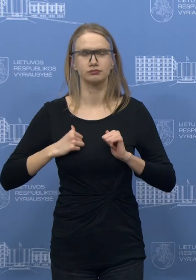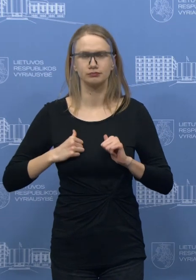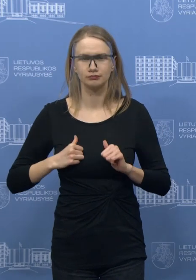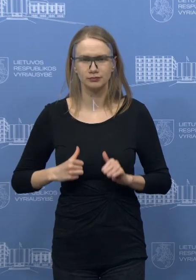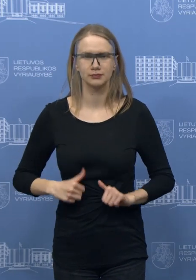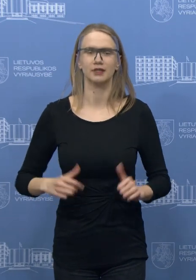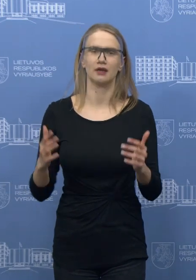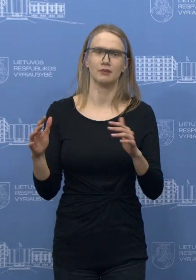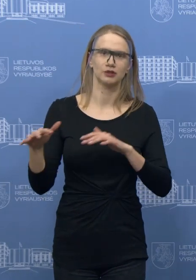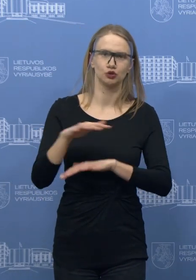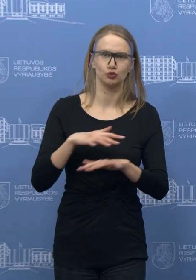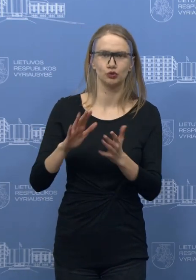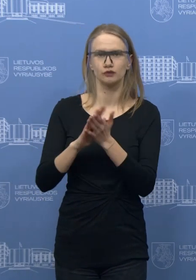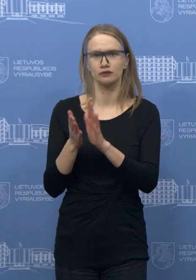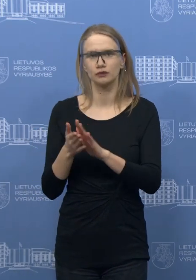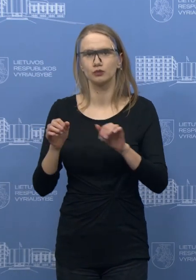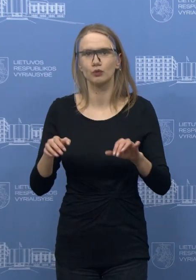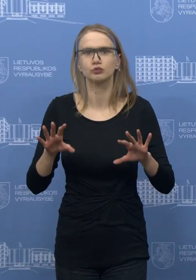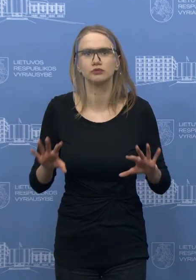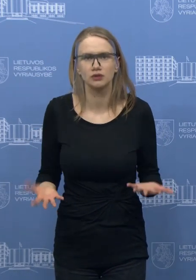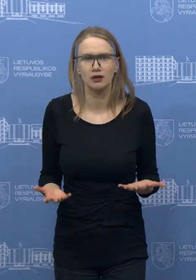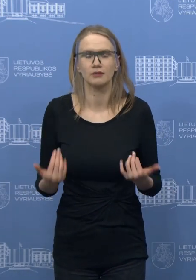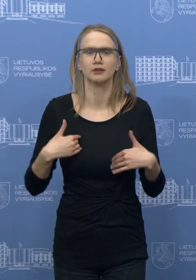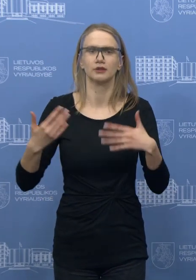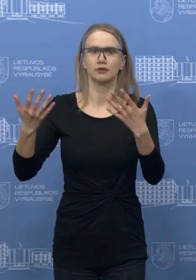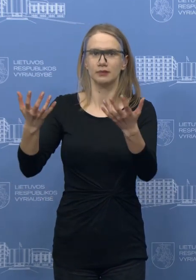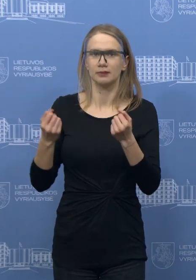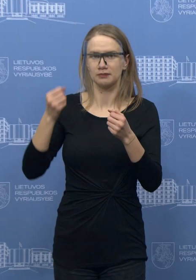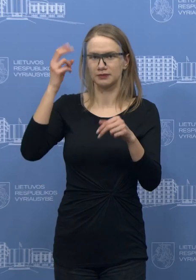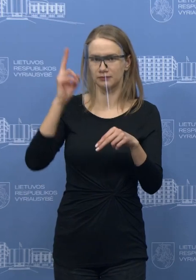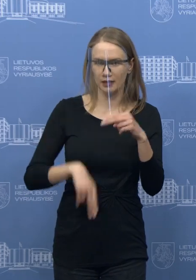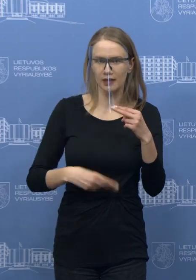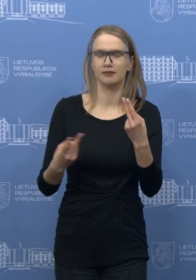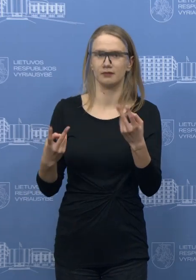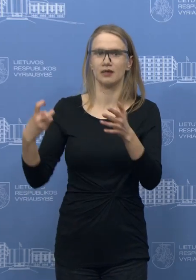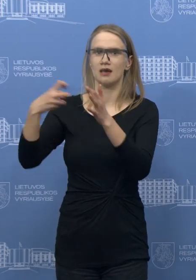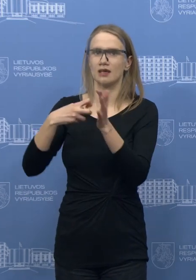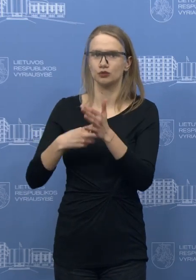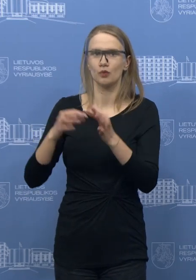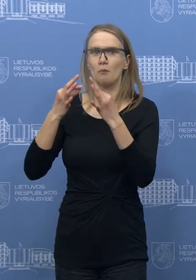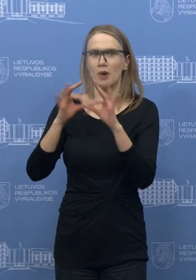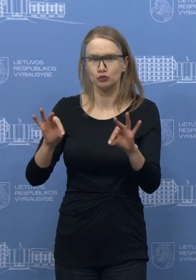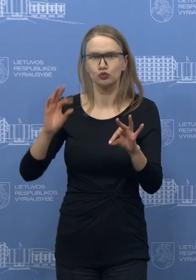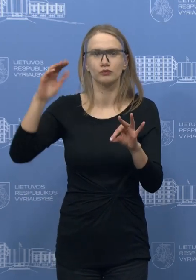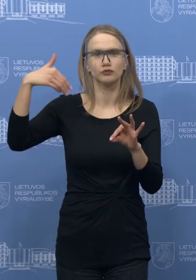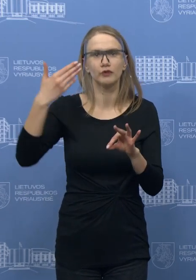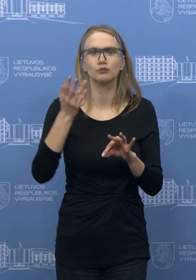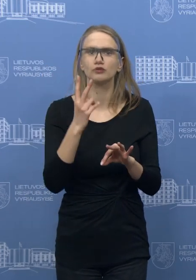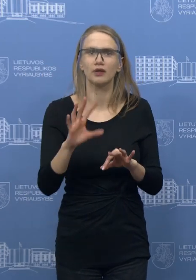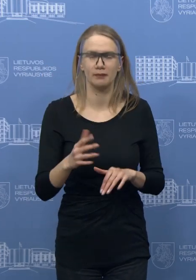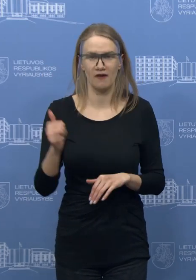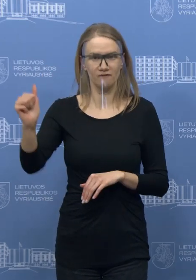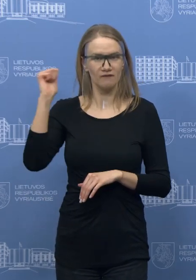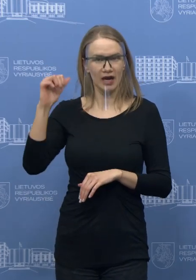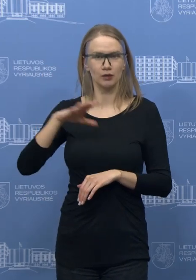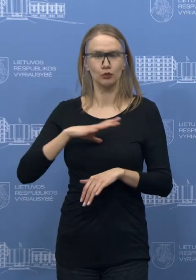pagerinti situaciją, prieimų sprendimą buvo galima vėlgi registruoti pasiūlymus, toliau diskutuoti. Tai dabar toks jau noras po vakar,